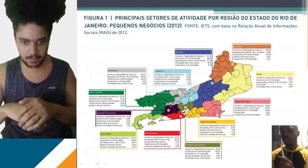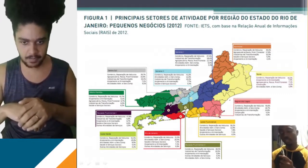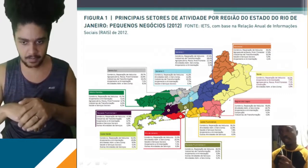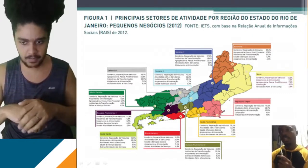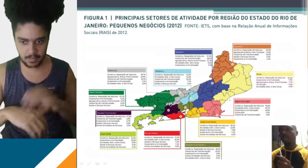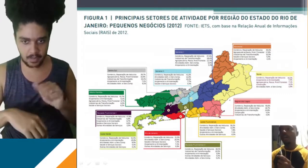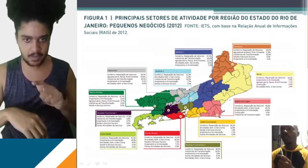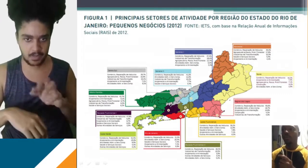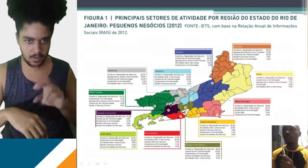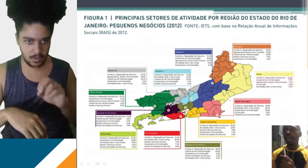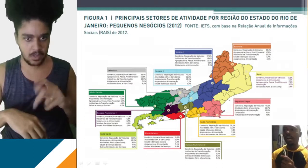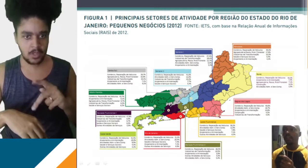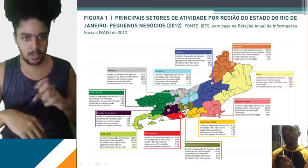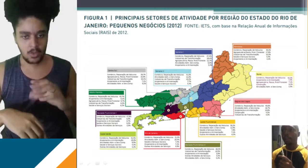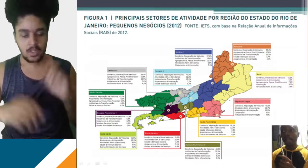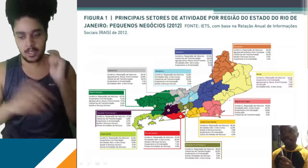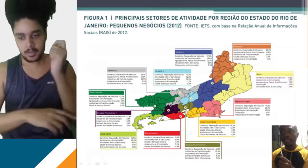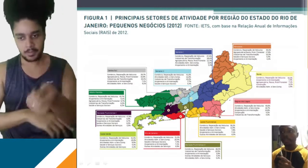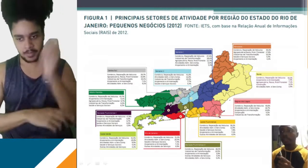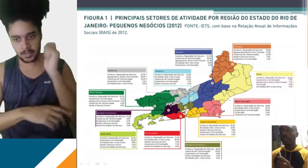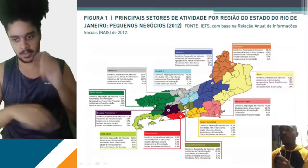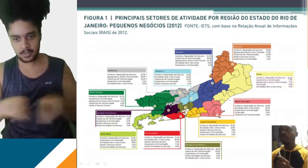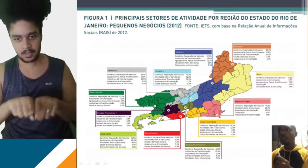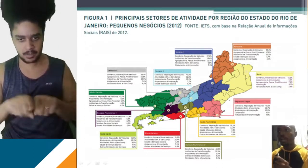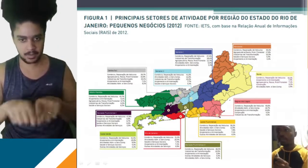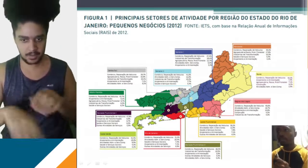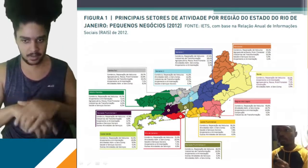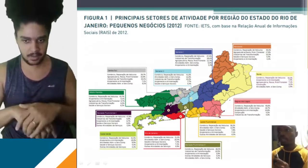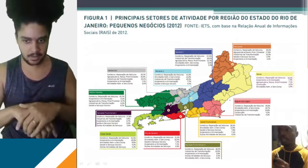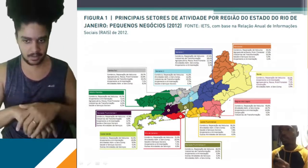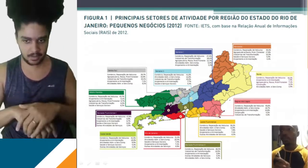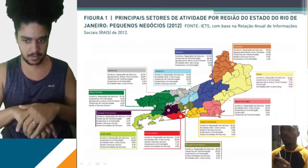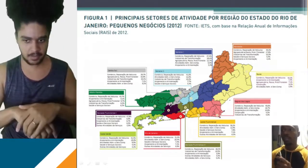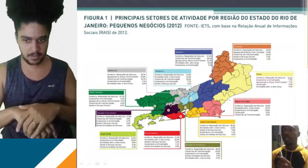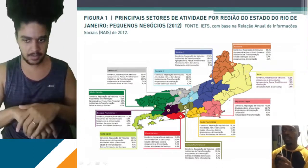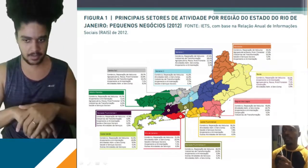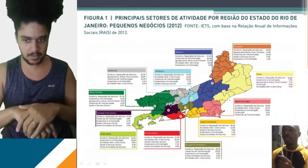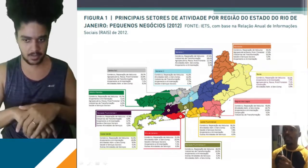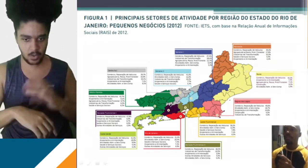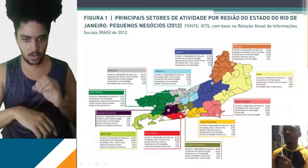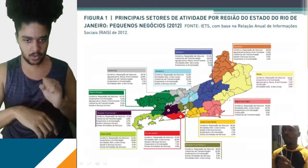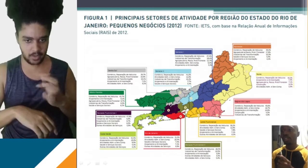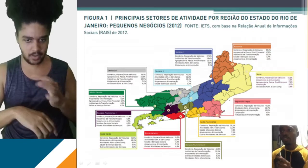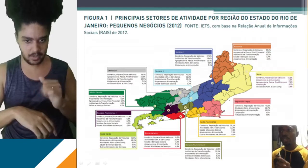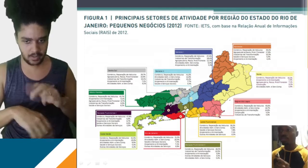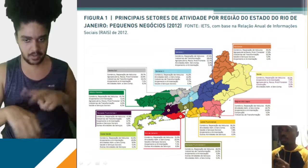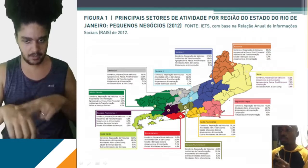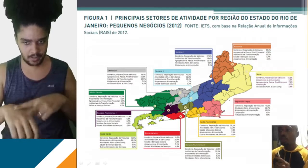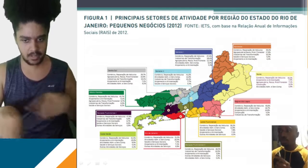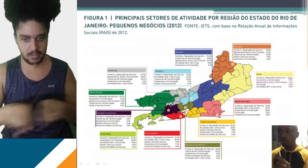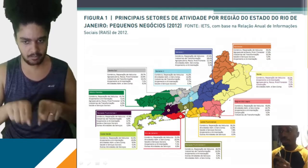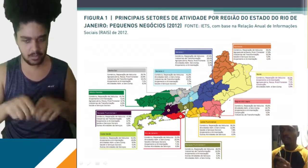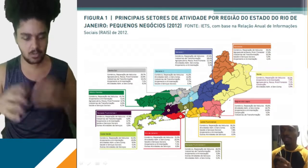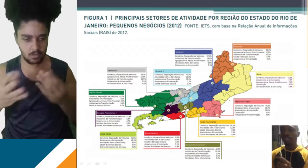destacar também com a agropecuária, com a pesca, com o Médio Paraíba, que é a agropecuária também. A Costa Verde,